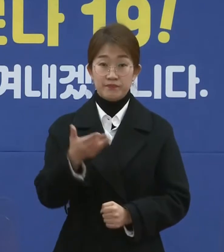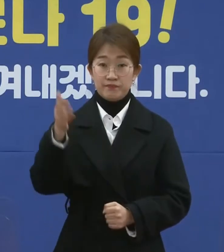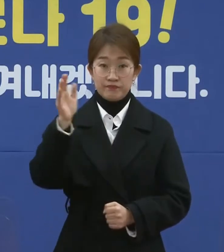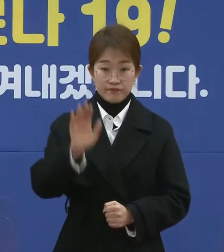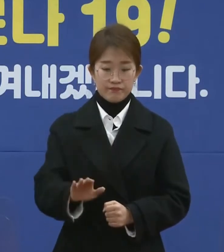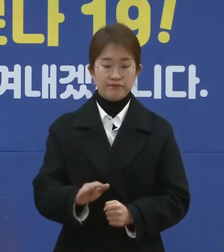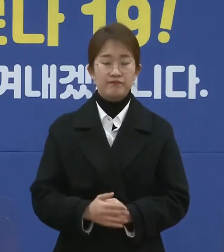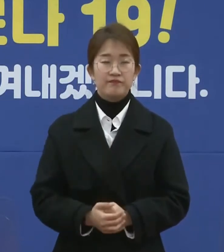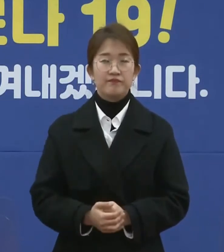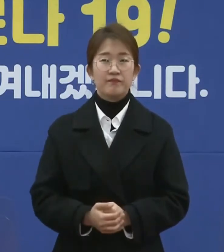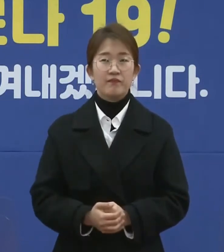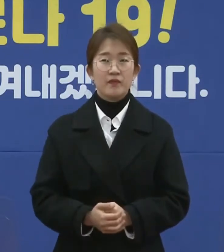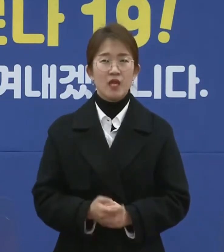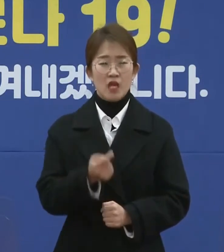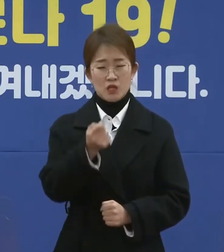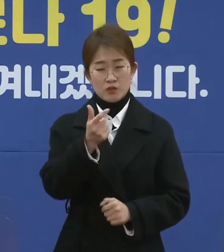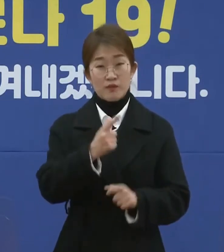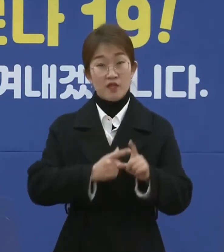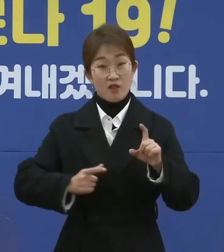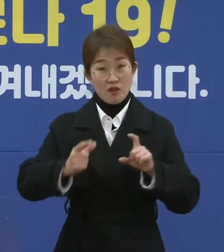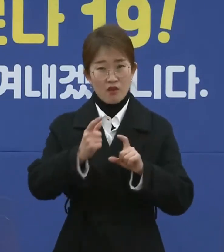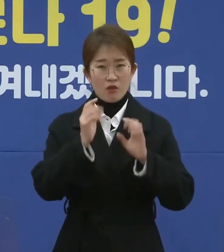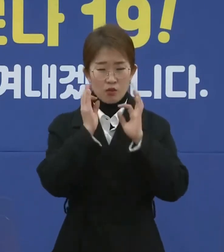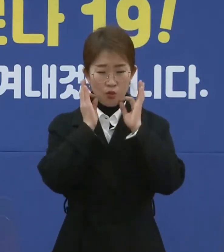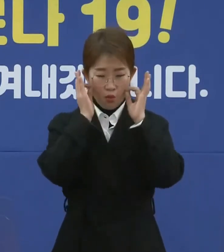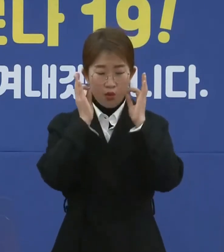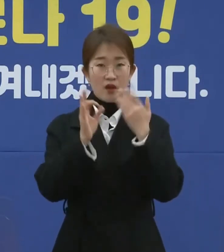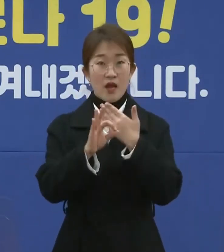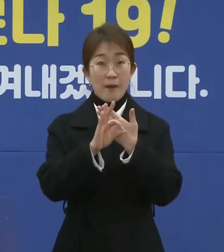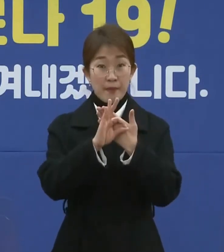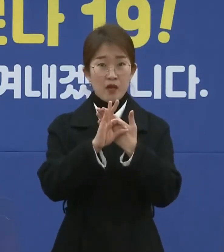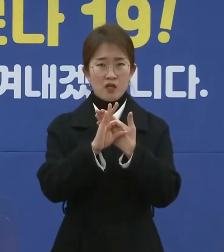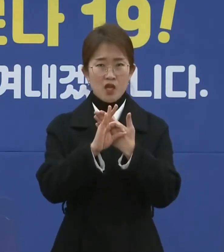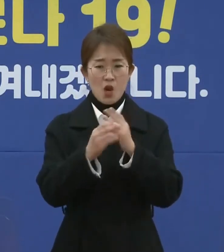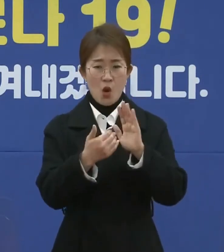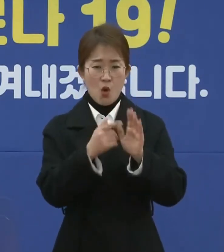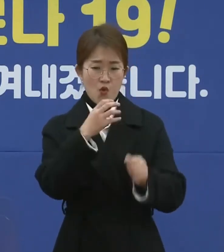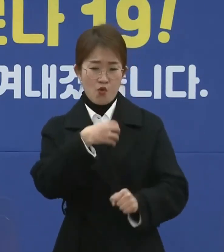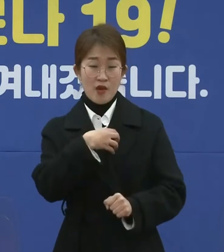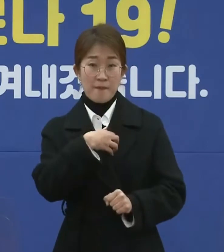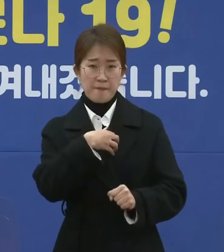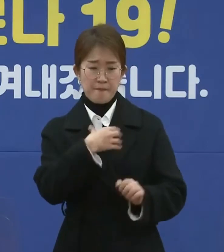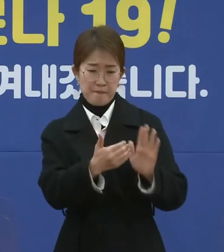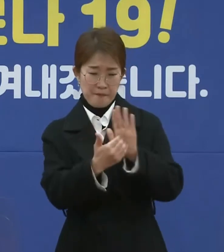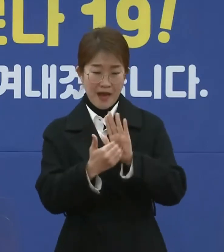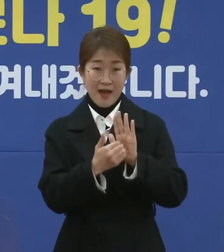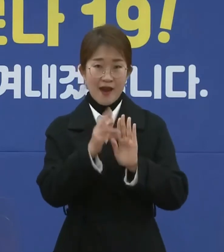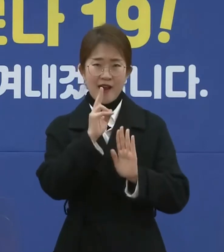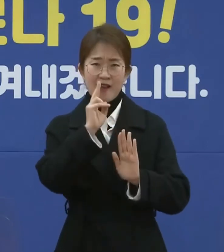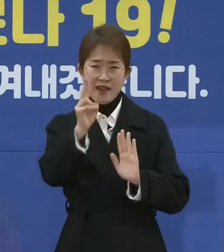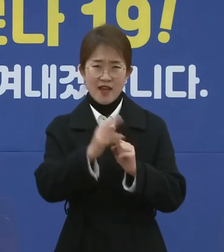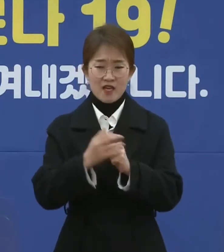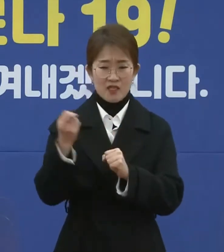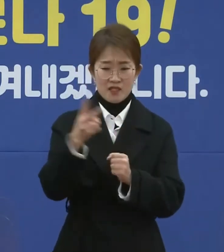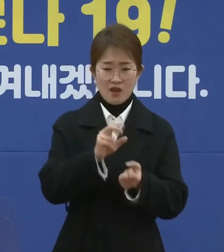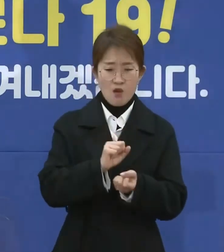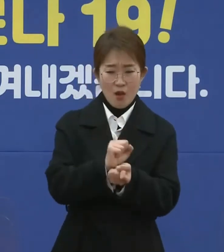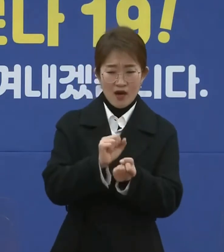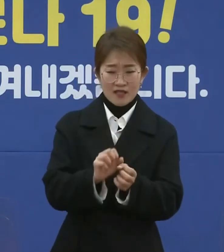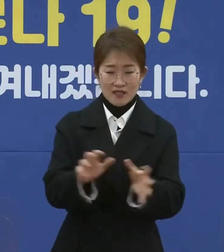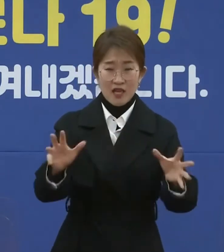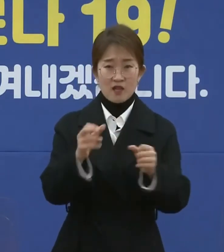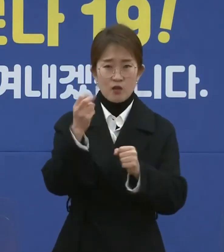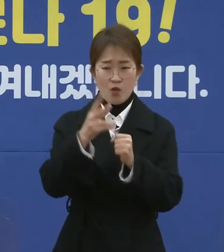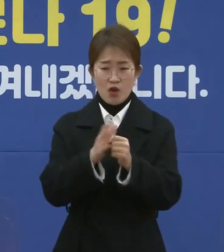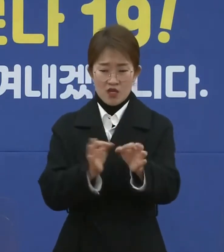조금 더 힘을 내서 방역 위험 요소를 차단해야 재확산을 막고 일상과 경주